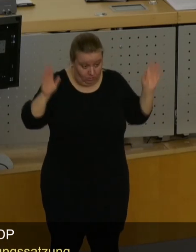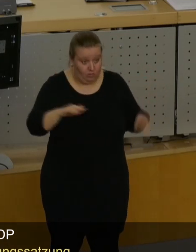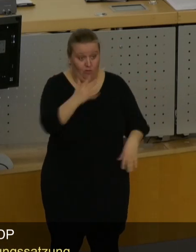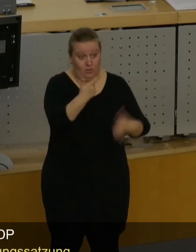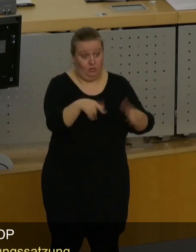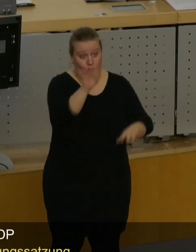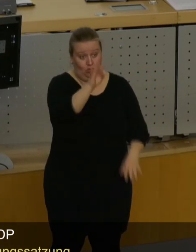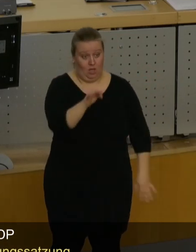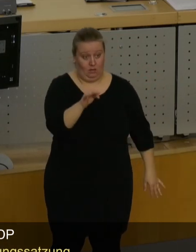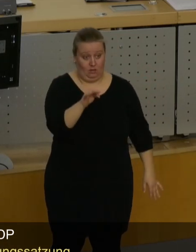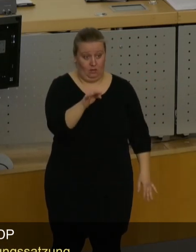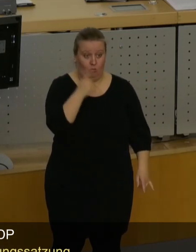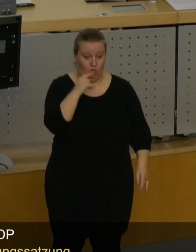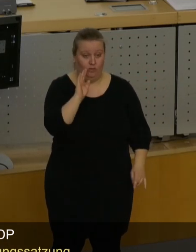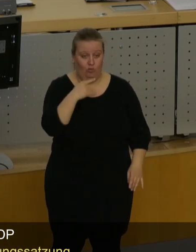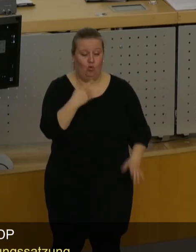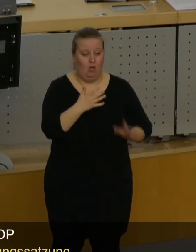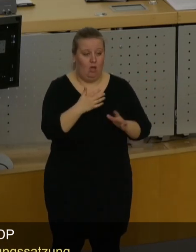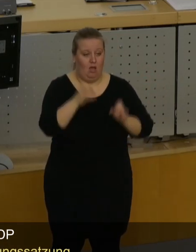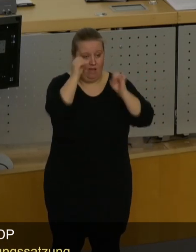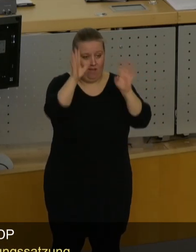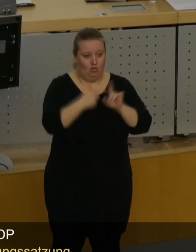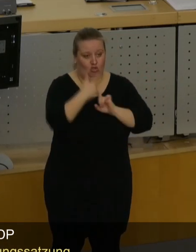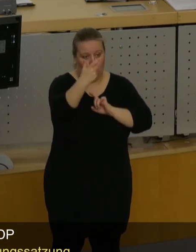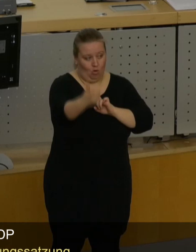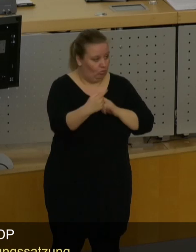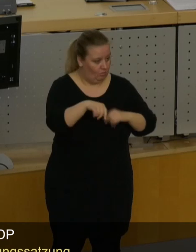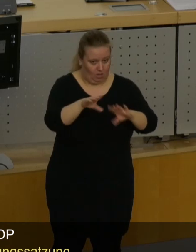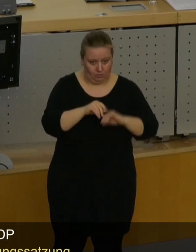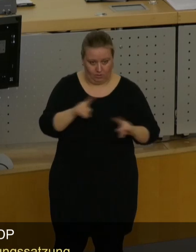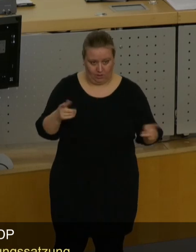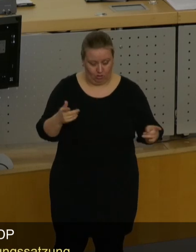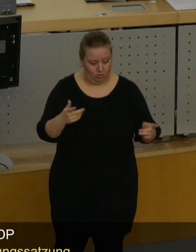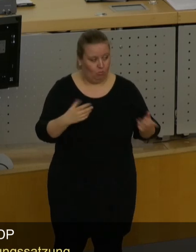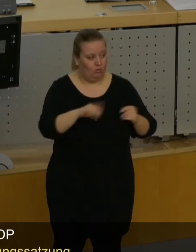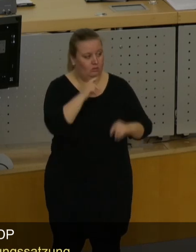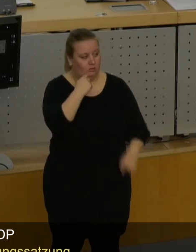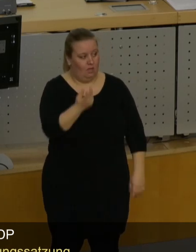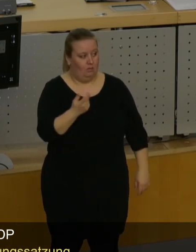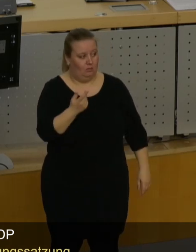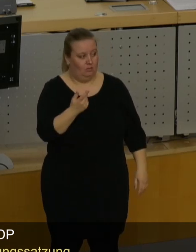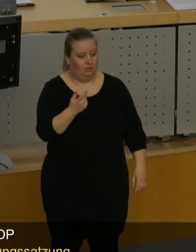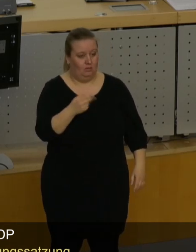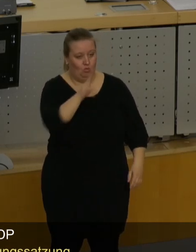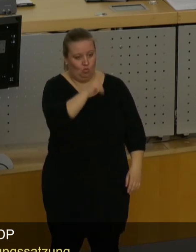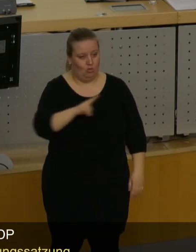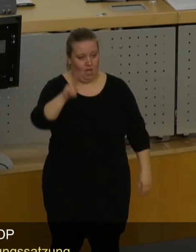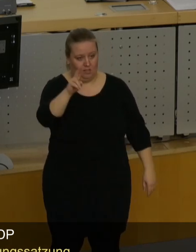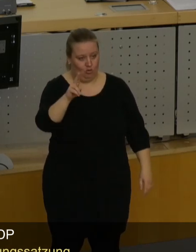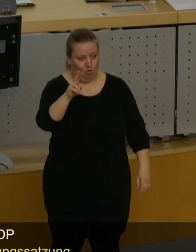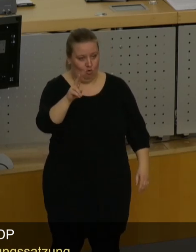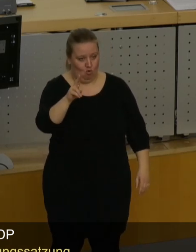75 Prozent haben für die Waldschlöscherbrücke gestimmt und Sie haben es nicht akzeptiert. Sie haben uns die UNESCO auf dem Haus